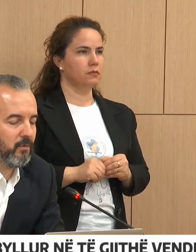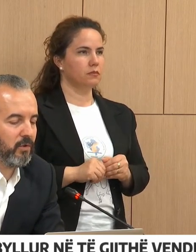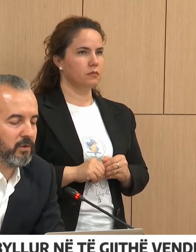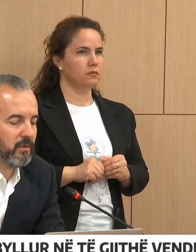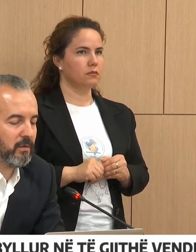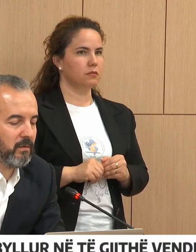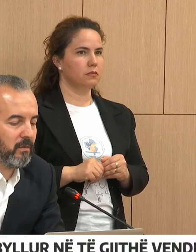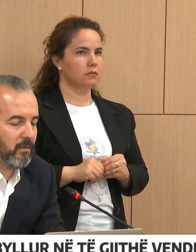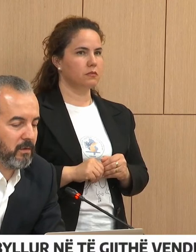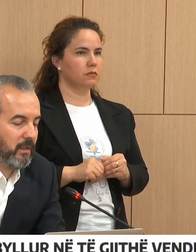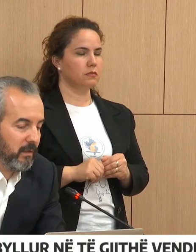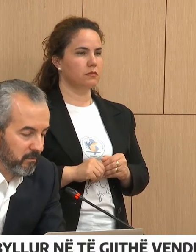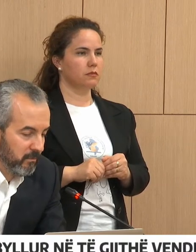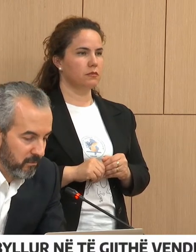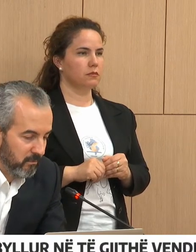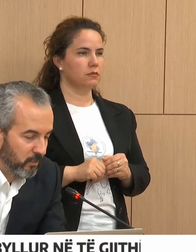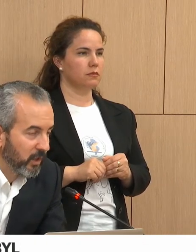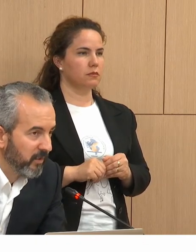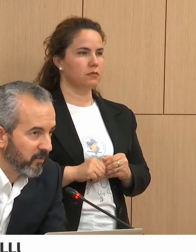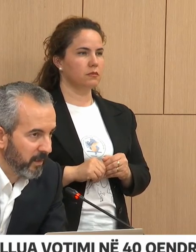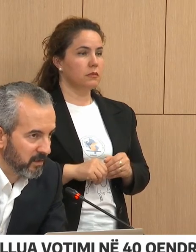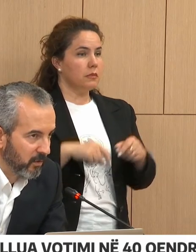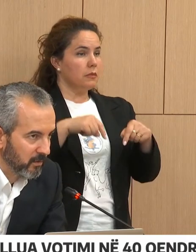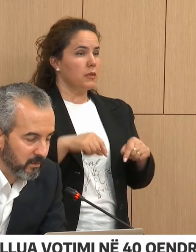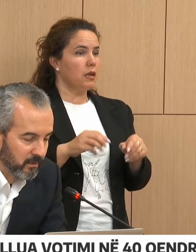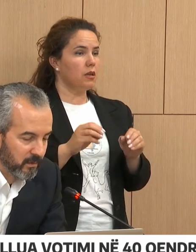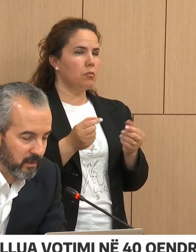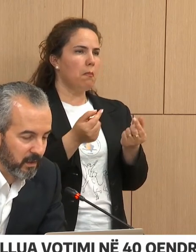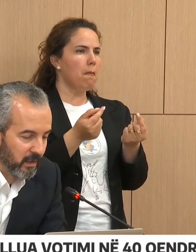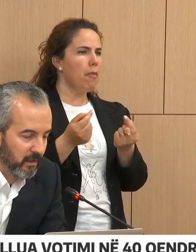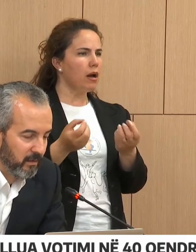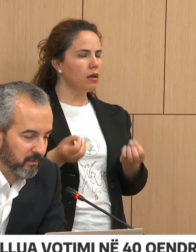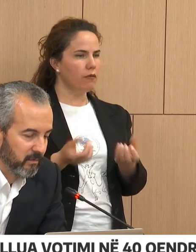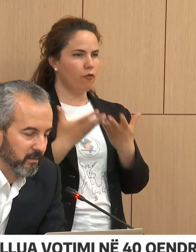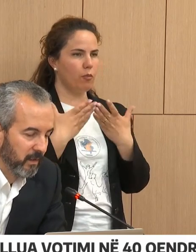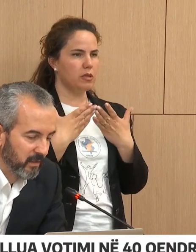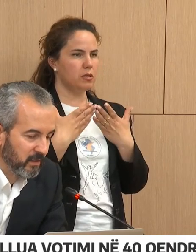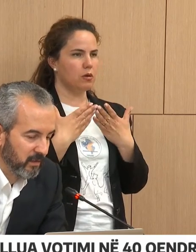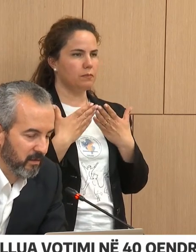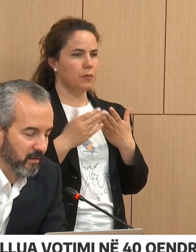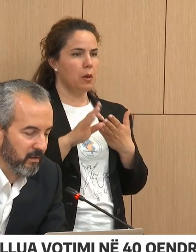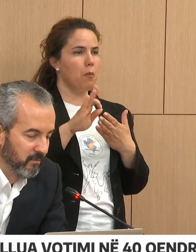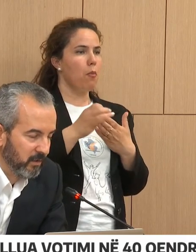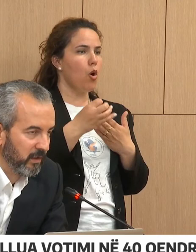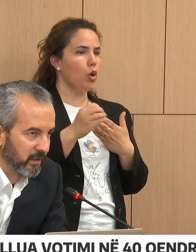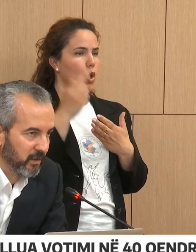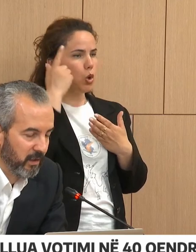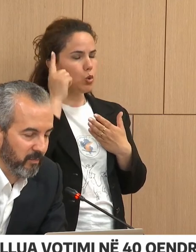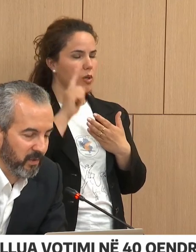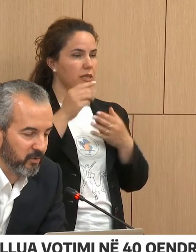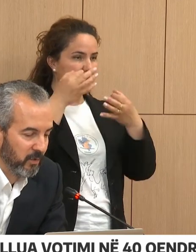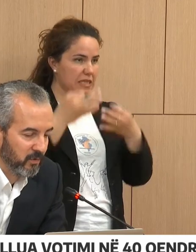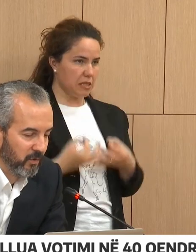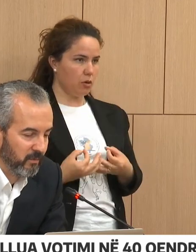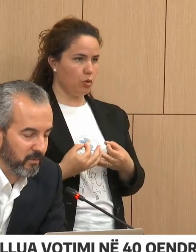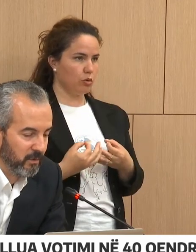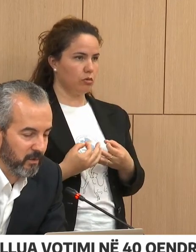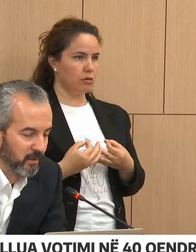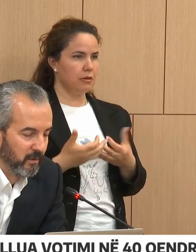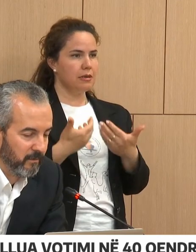nuk është ose ne nuk kemi informacion dhe në rastin më të keqë të temi